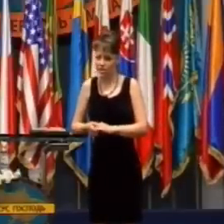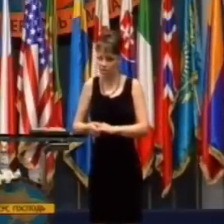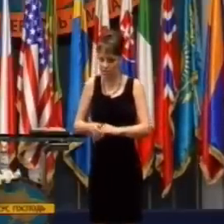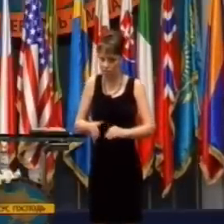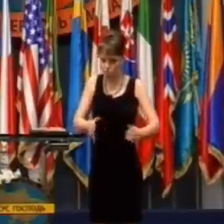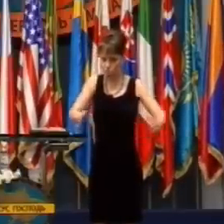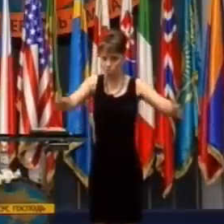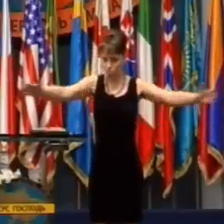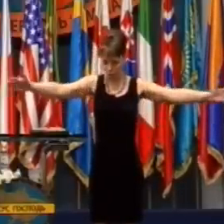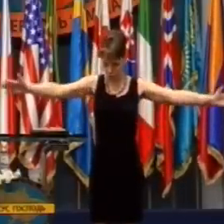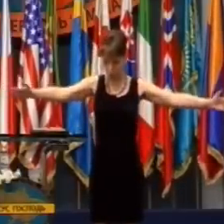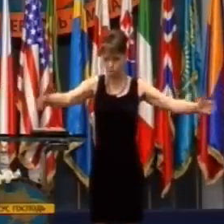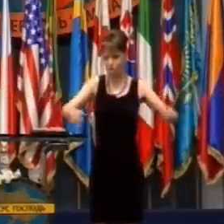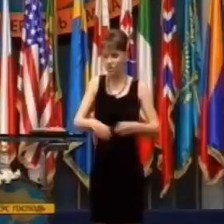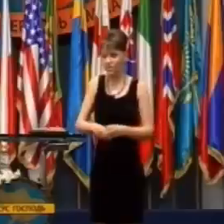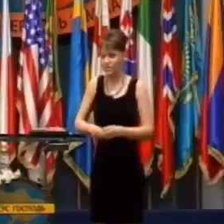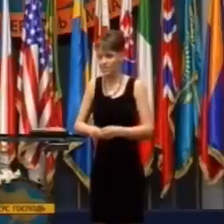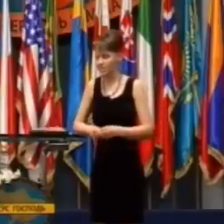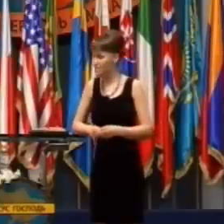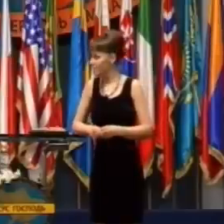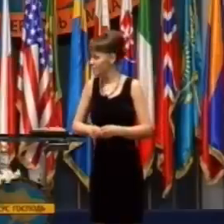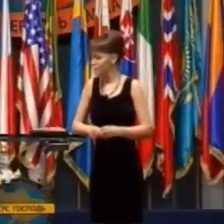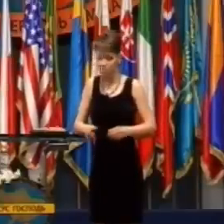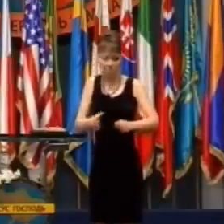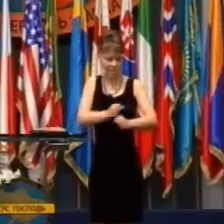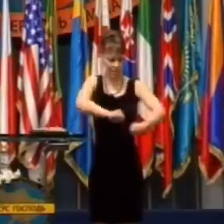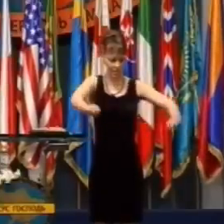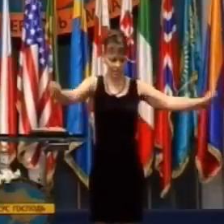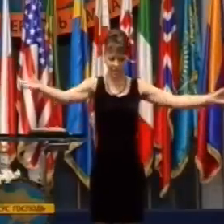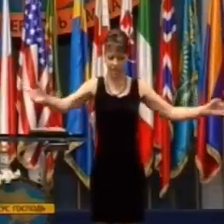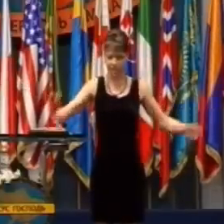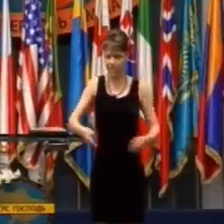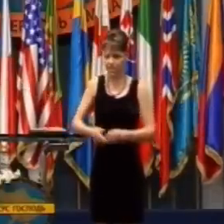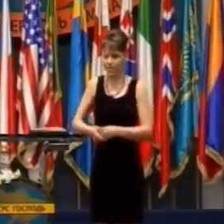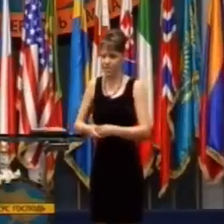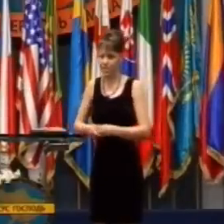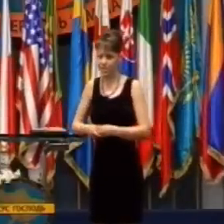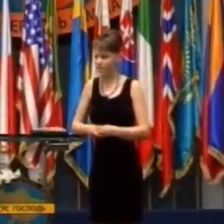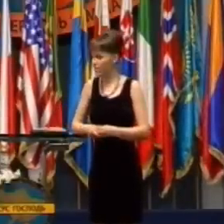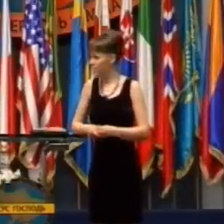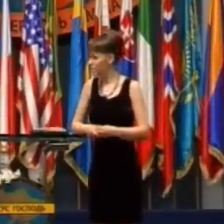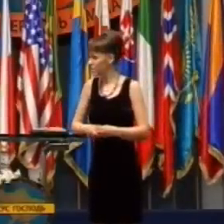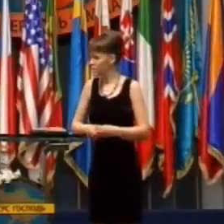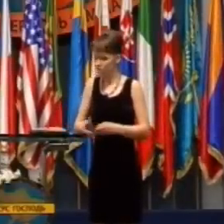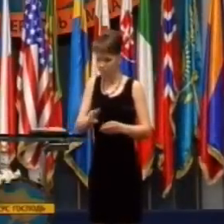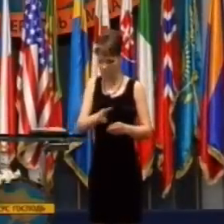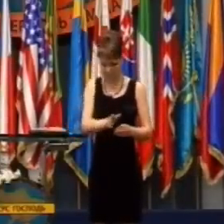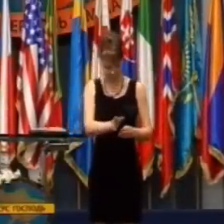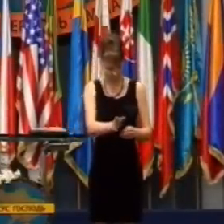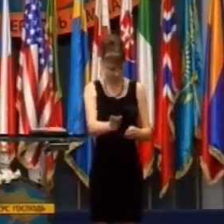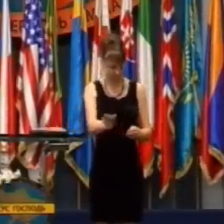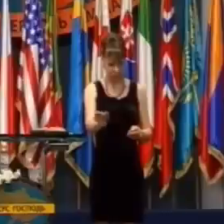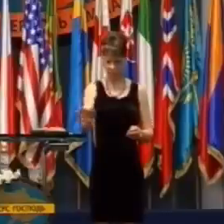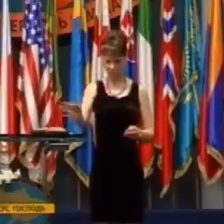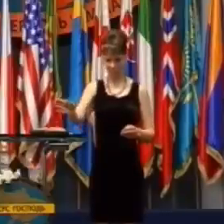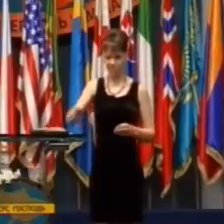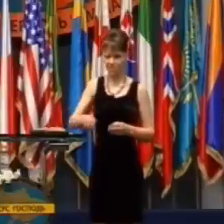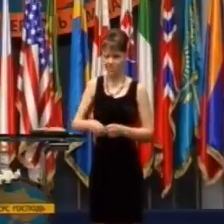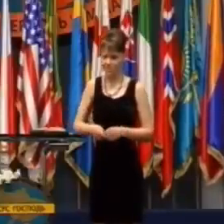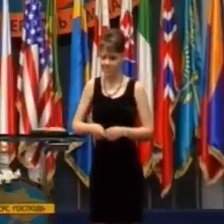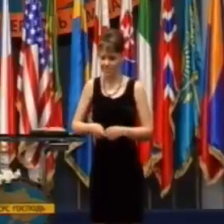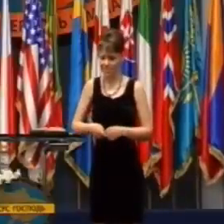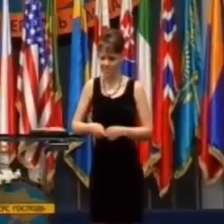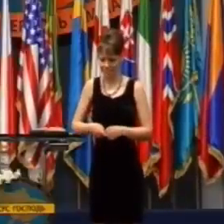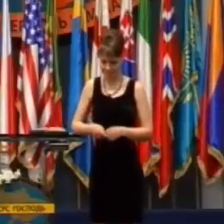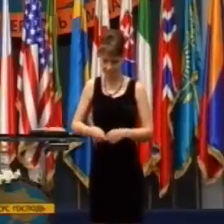takže sme potrebovali viacej priestoru. Tak sme otvorili dvere a ona vyšla nimi von